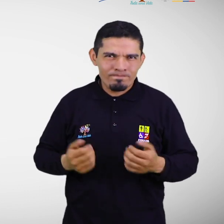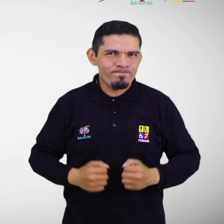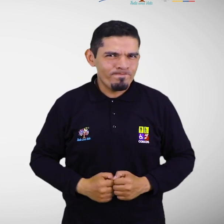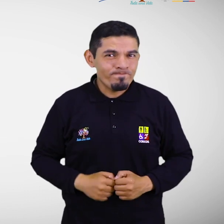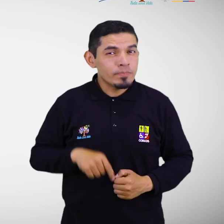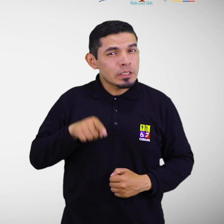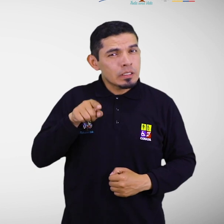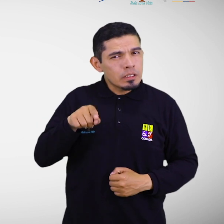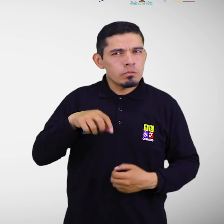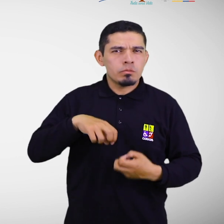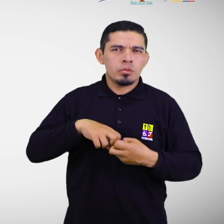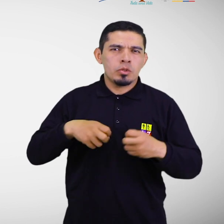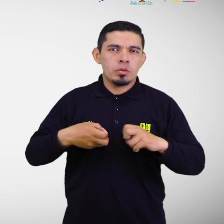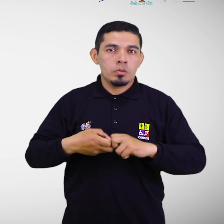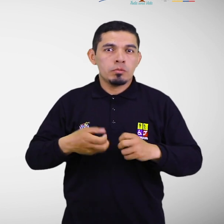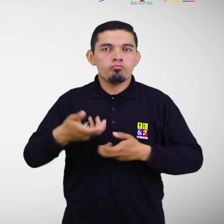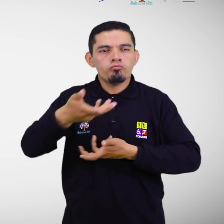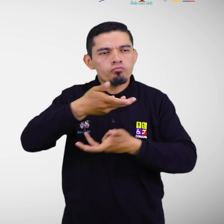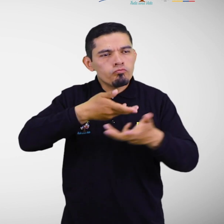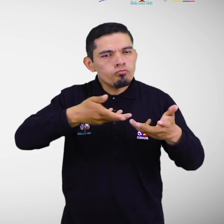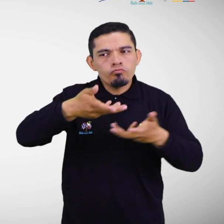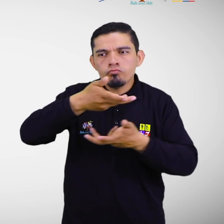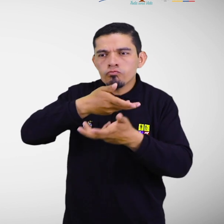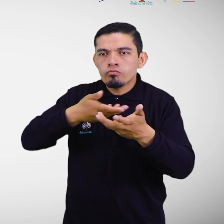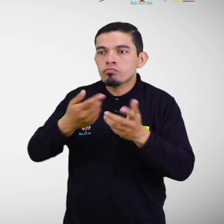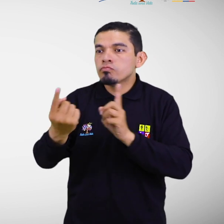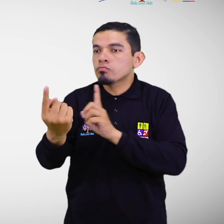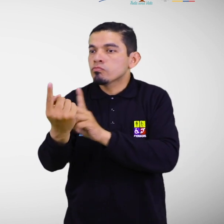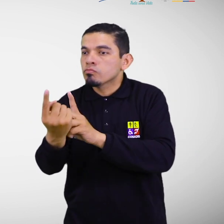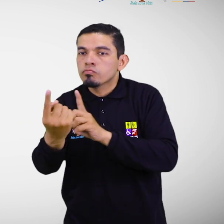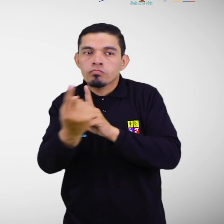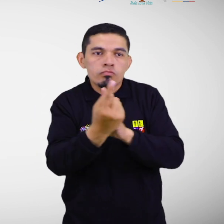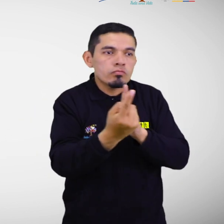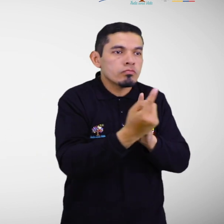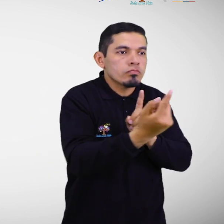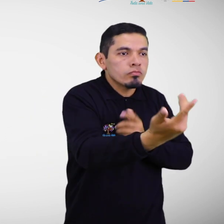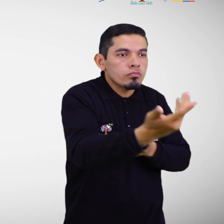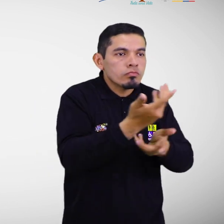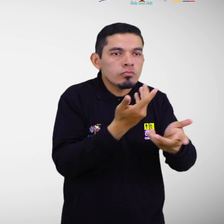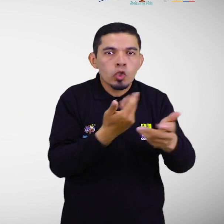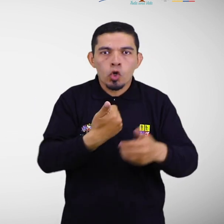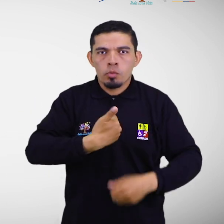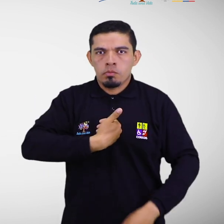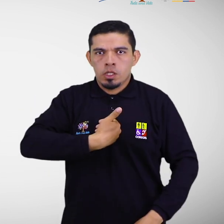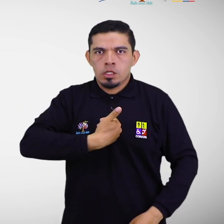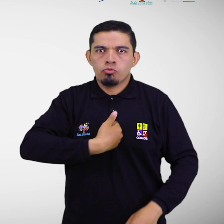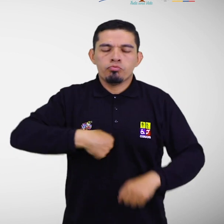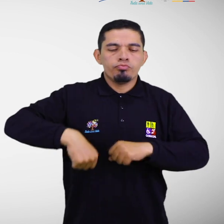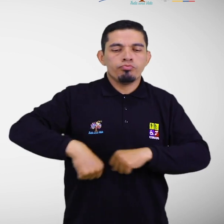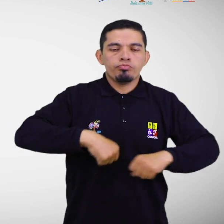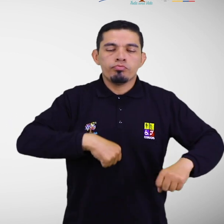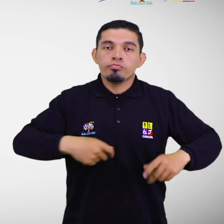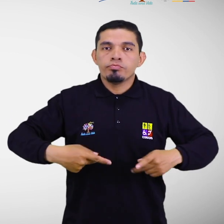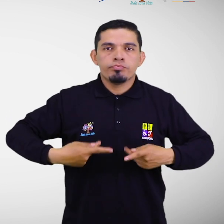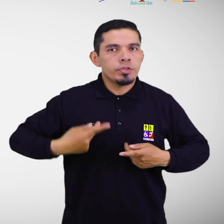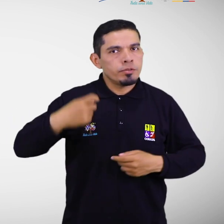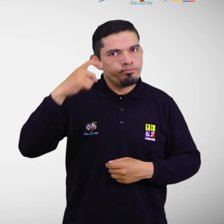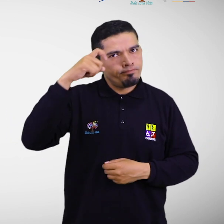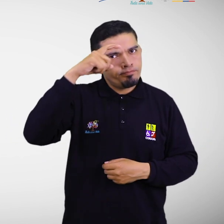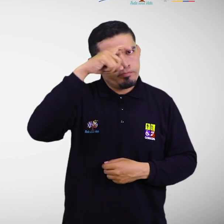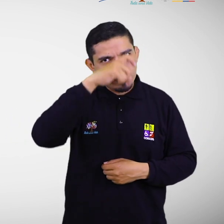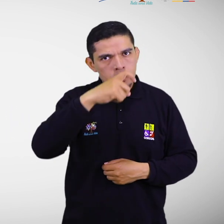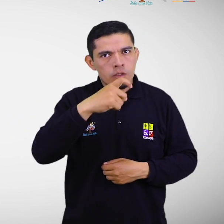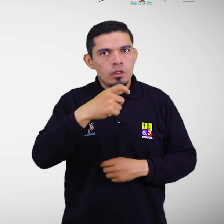repercute en los procesos de socialización, relacionamiento interpersonal y desenvolvimiento en la vida diaria, siendo